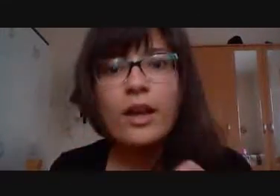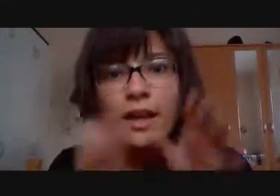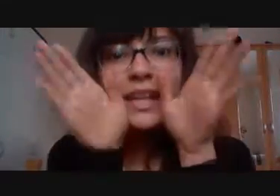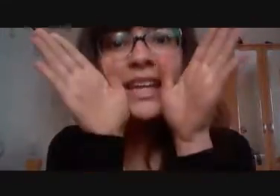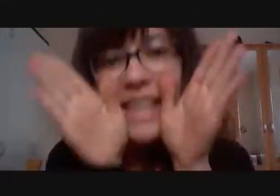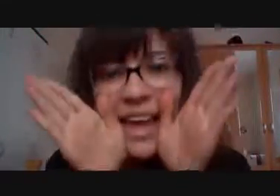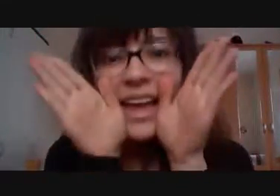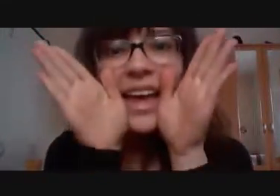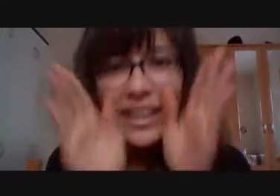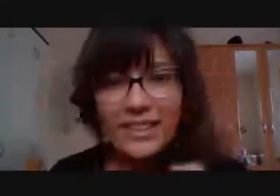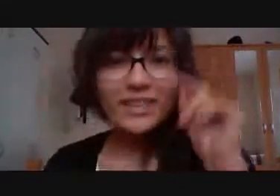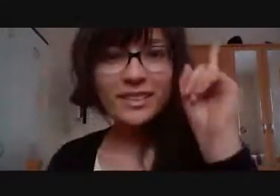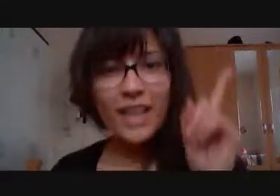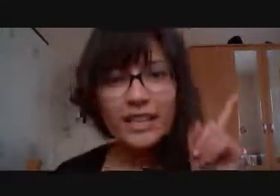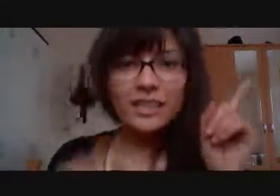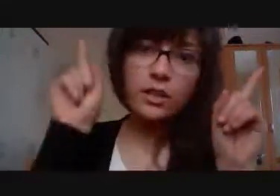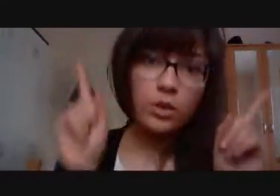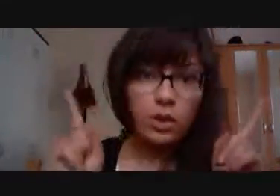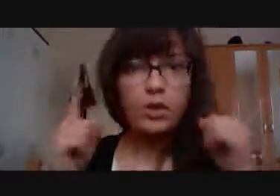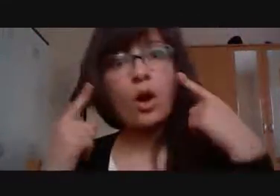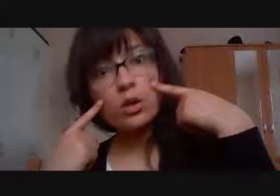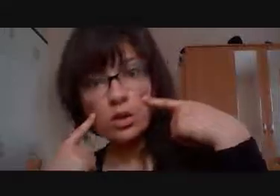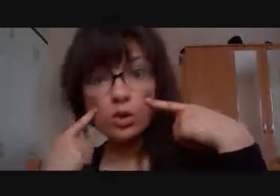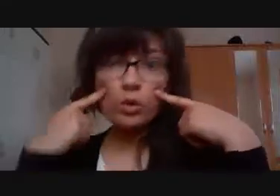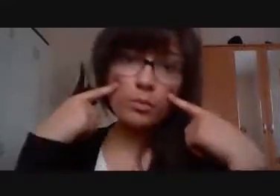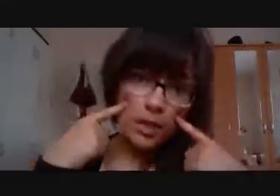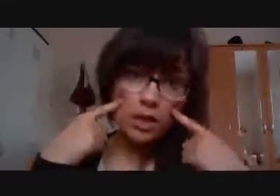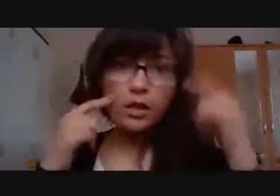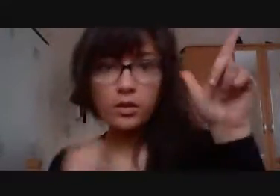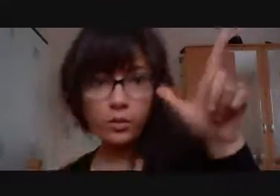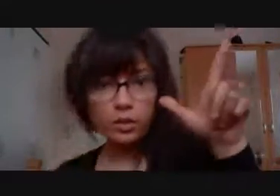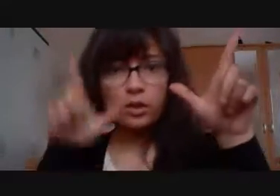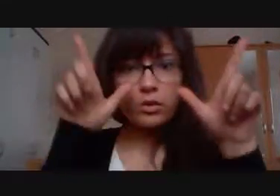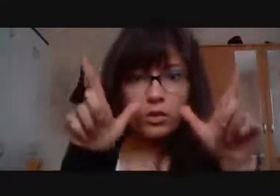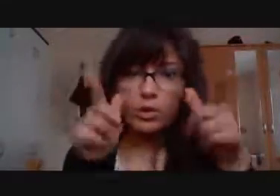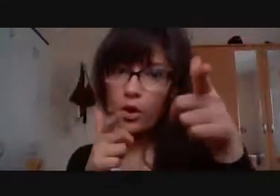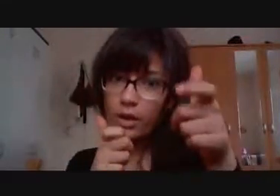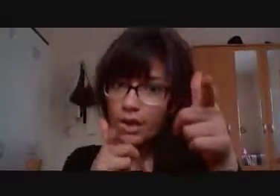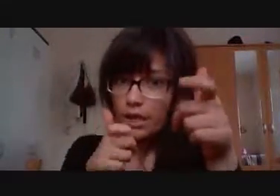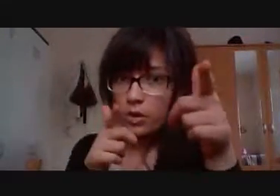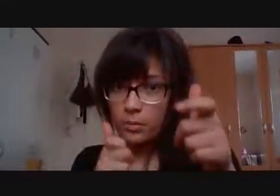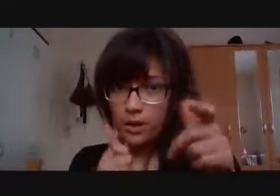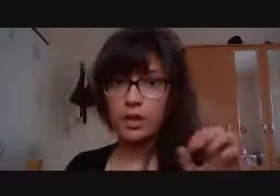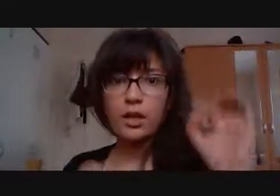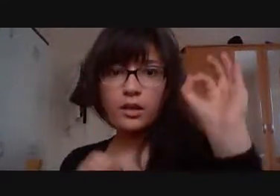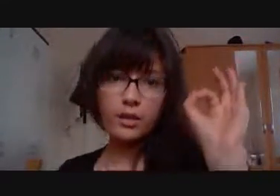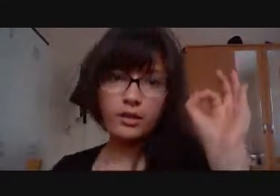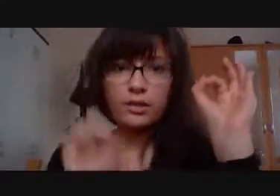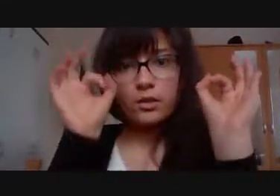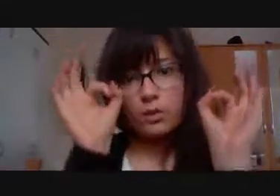이 덤이라 귀요미 이 덤이라 귀요미 이 덤이